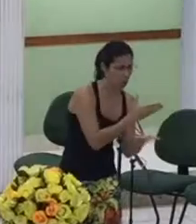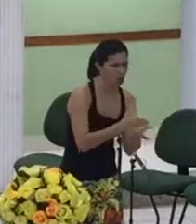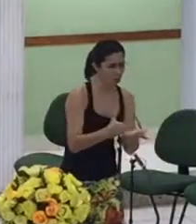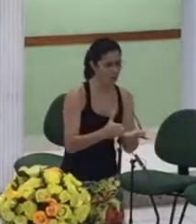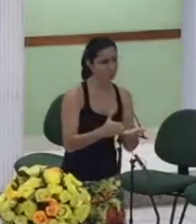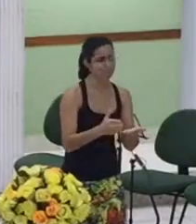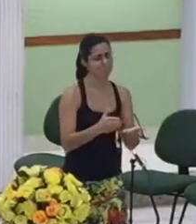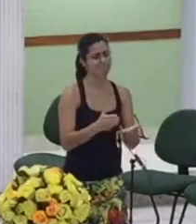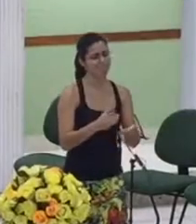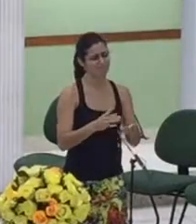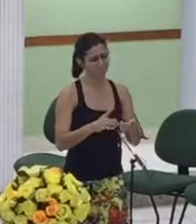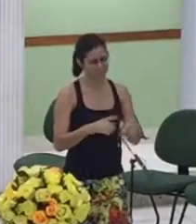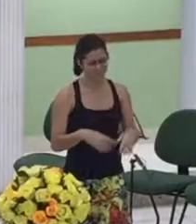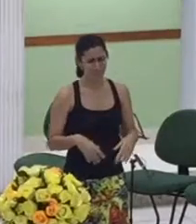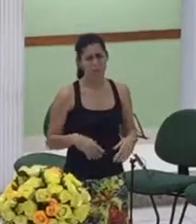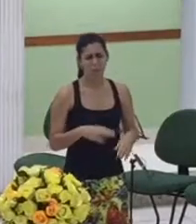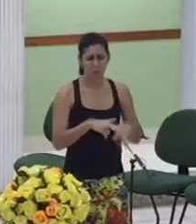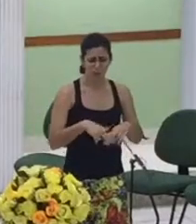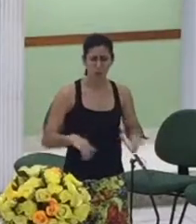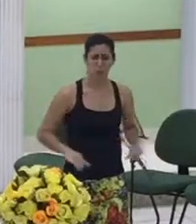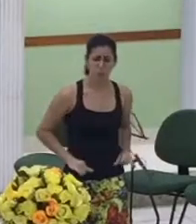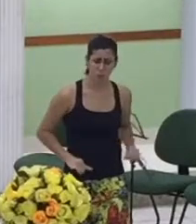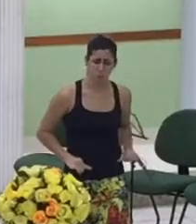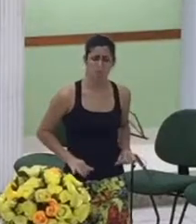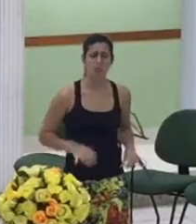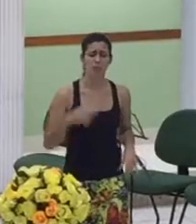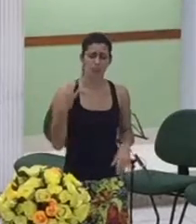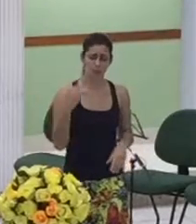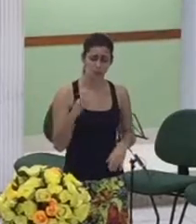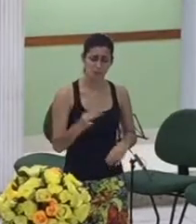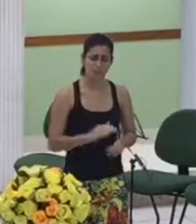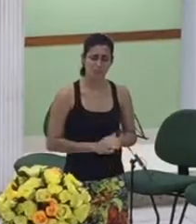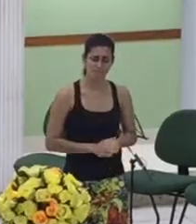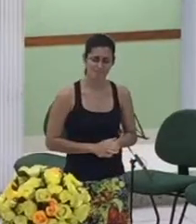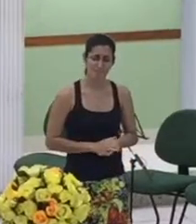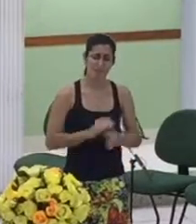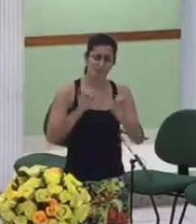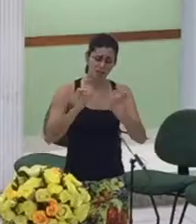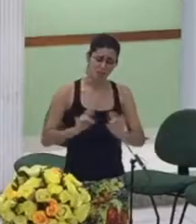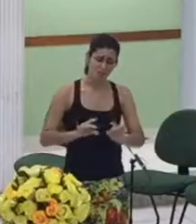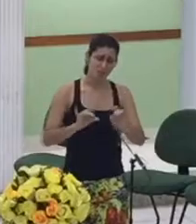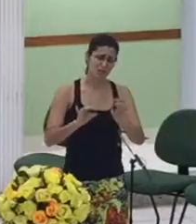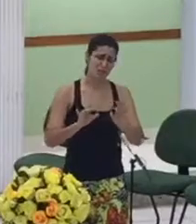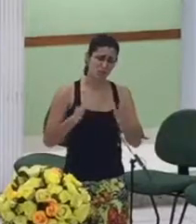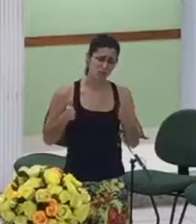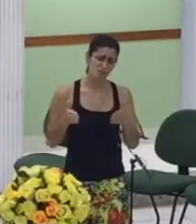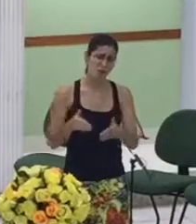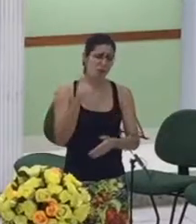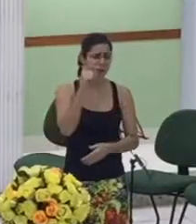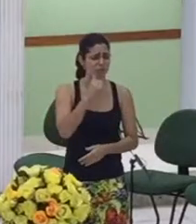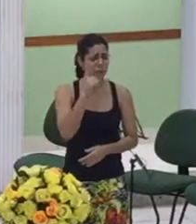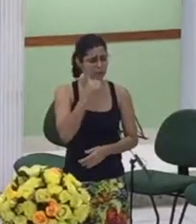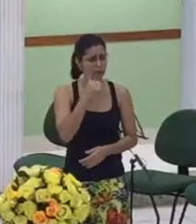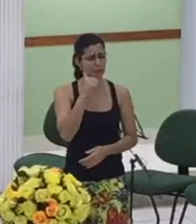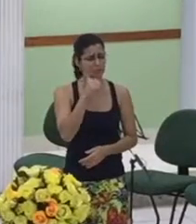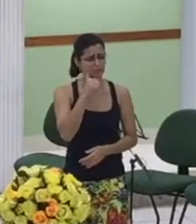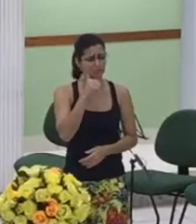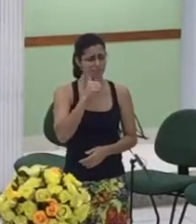quantos sofrimentos nos traz em especial as mulheres que nos lembramos carinhosamente delas nessa noite